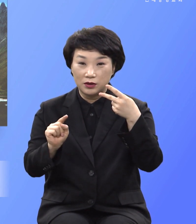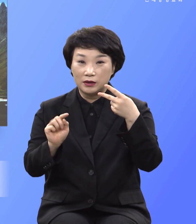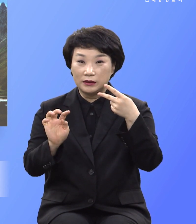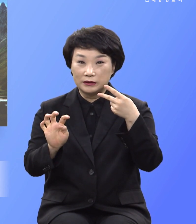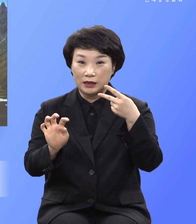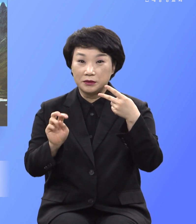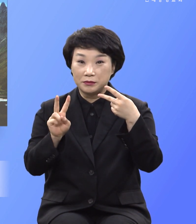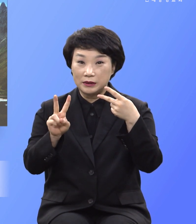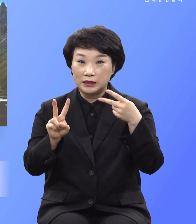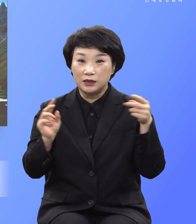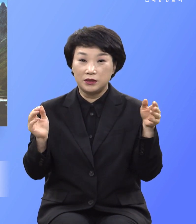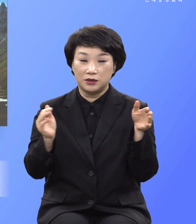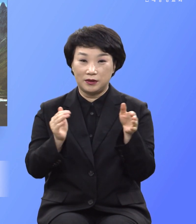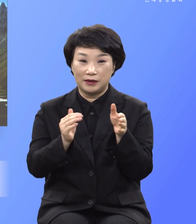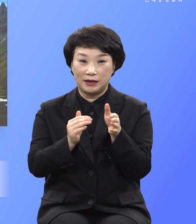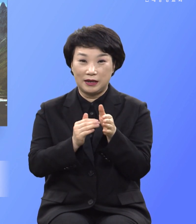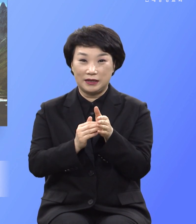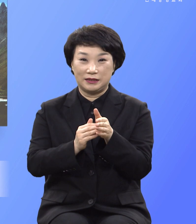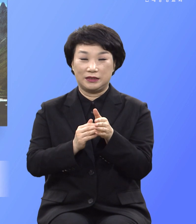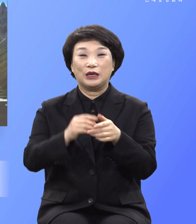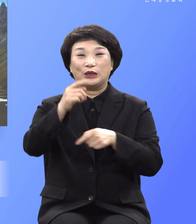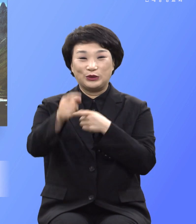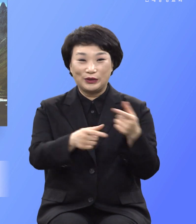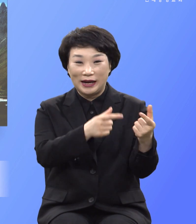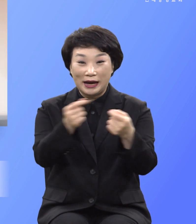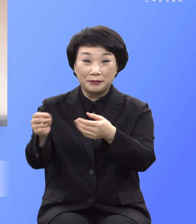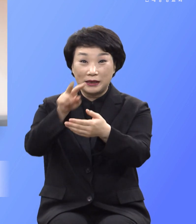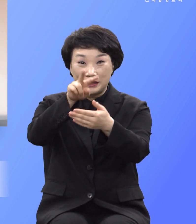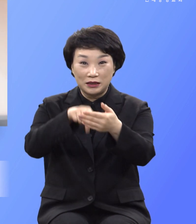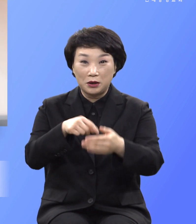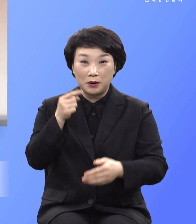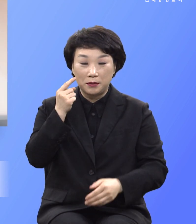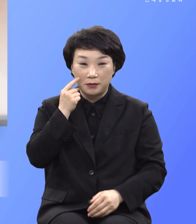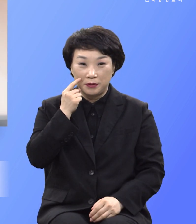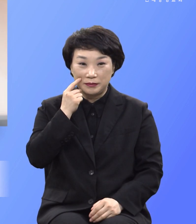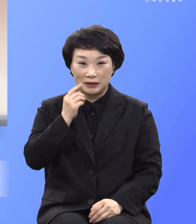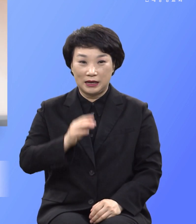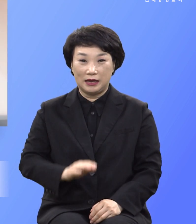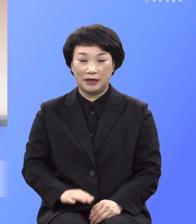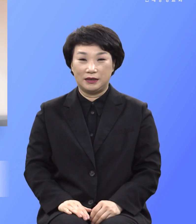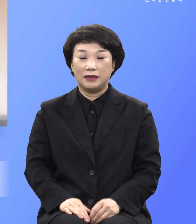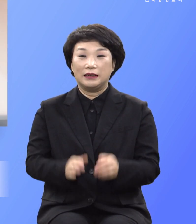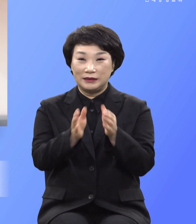42절까지를 합독합니다. 시작!